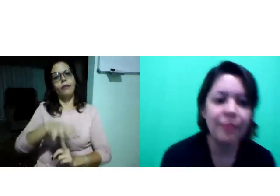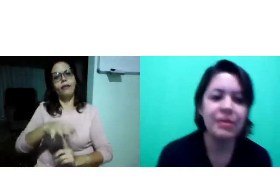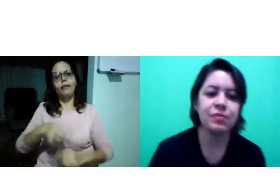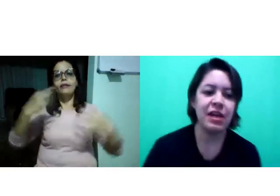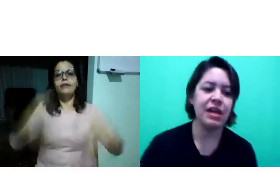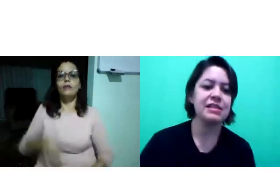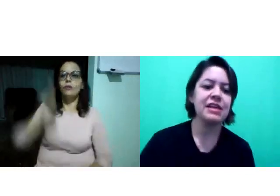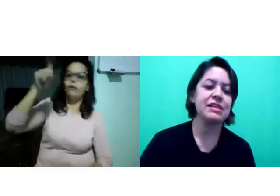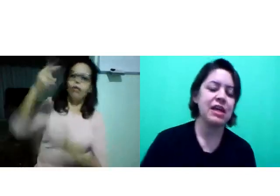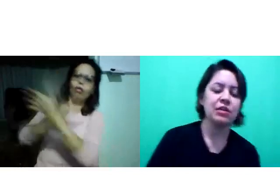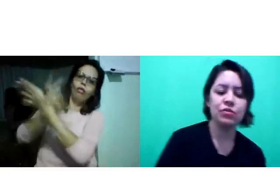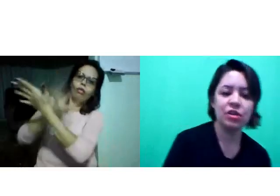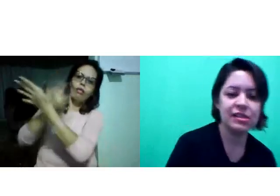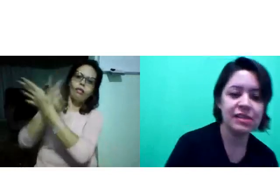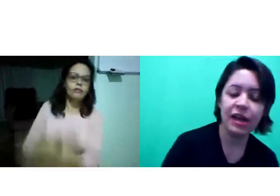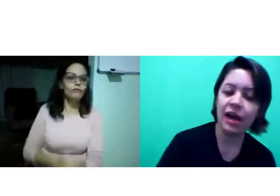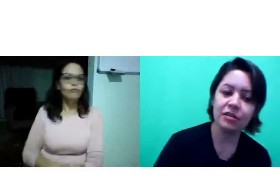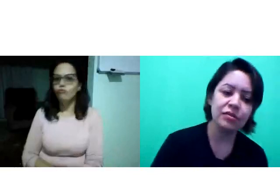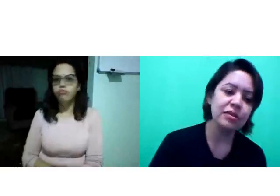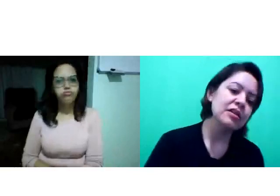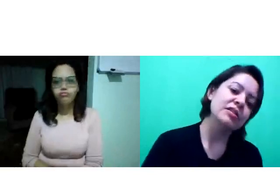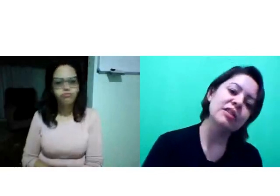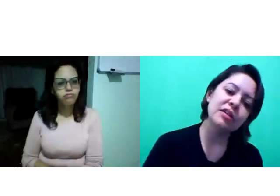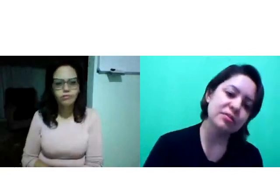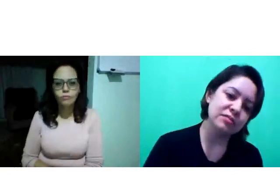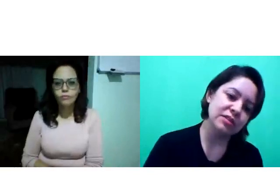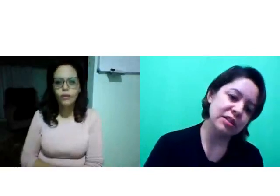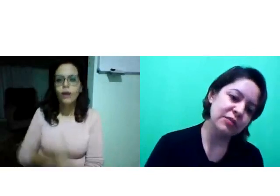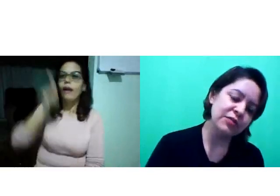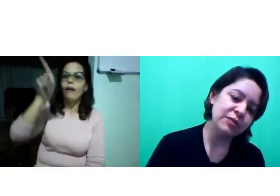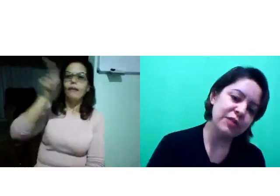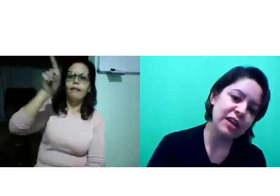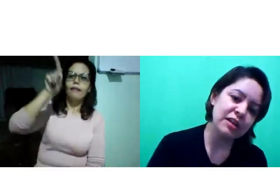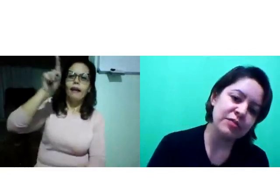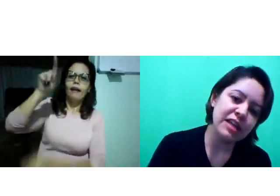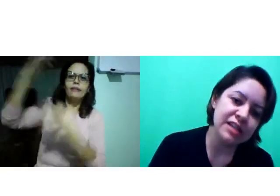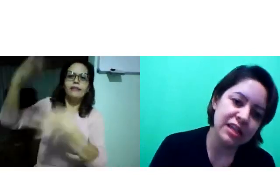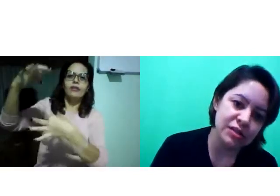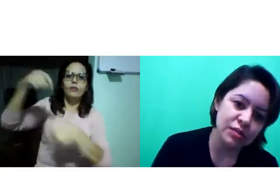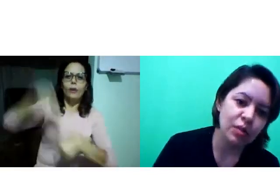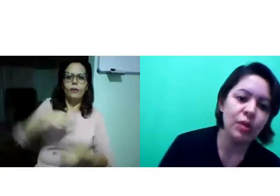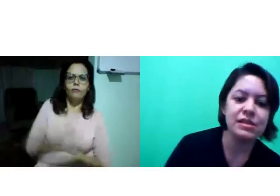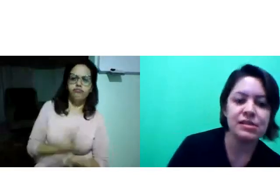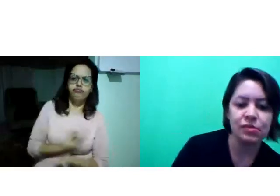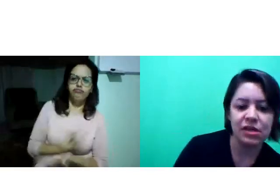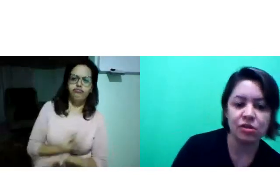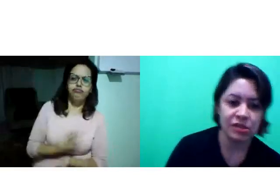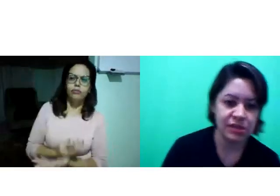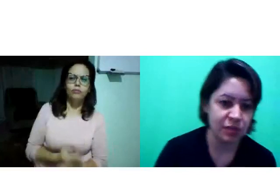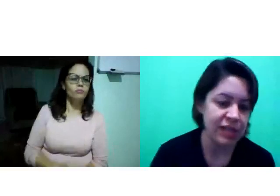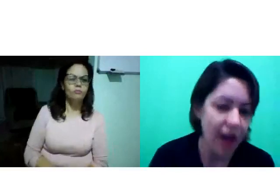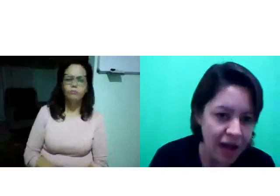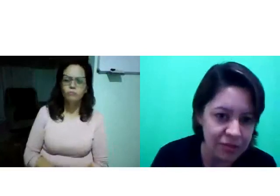Ah, mas o Paraná está certo, o norte está errado? Não, não vem a ser isso. Ou eles estão